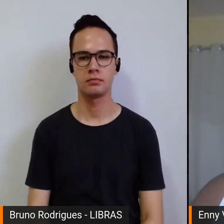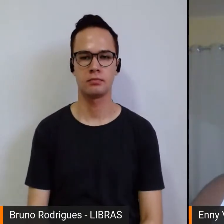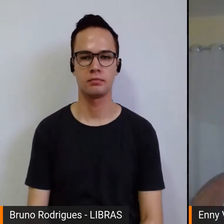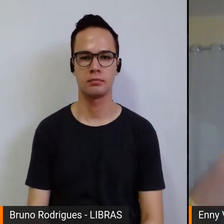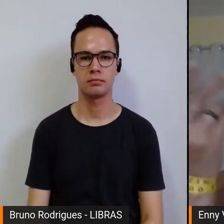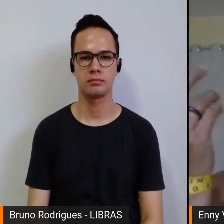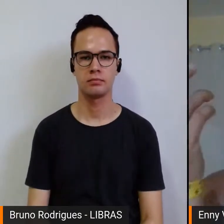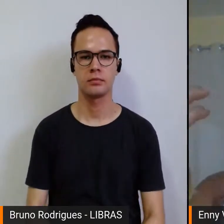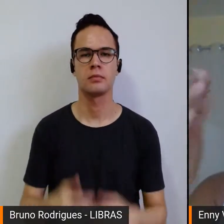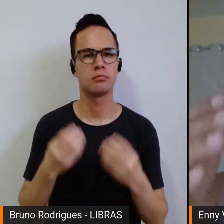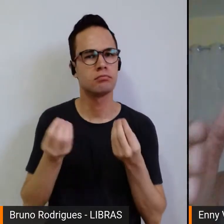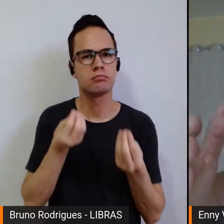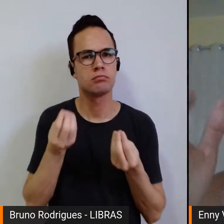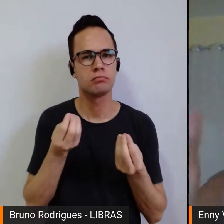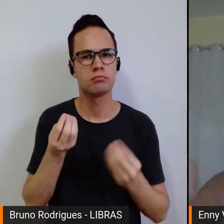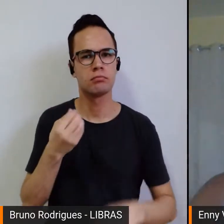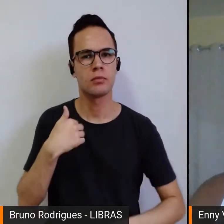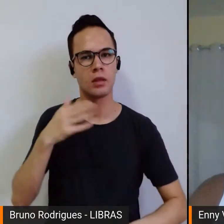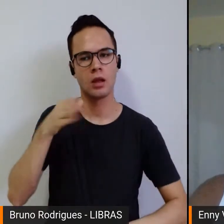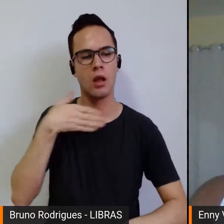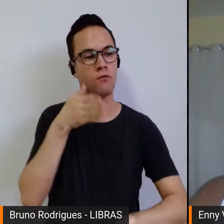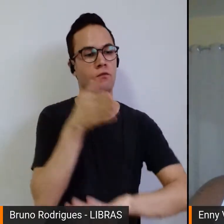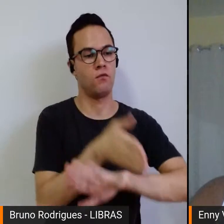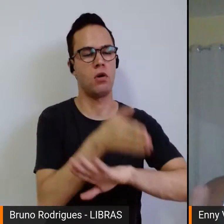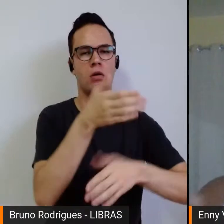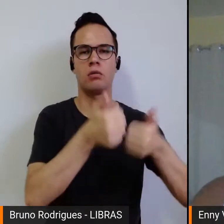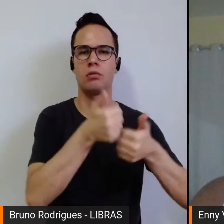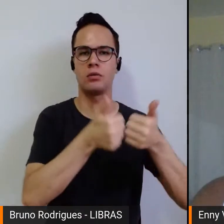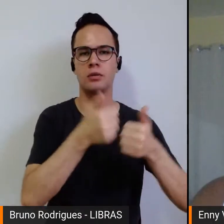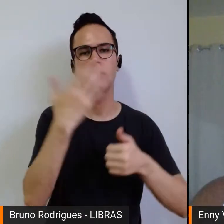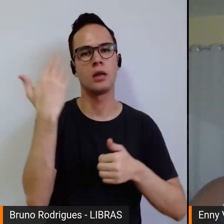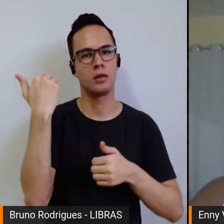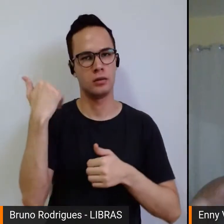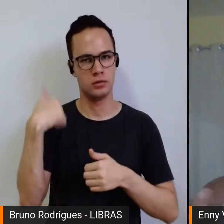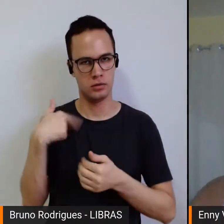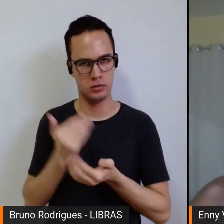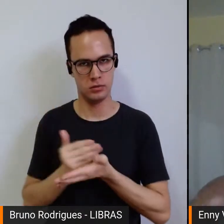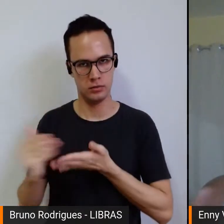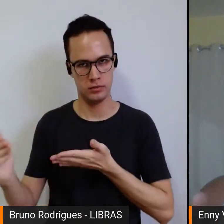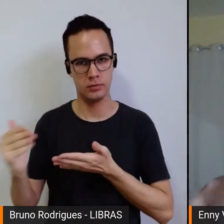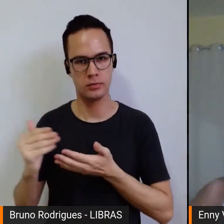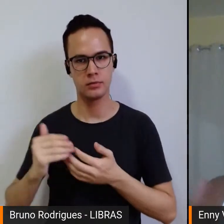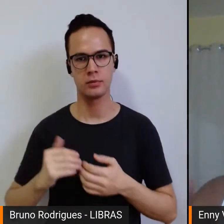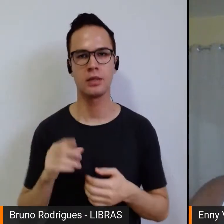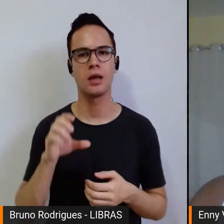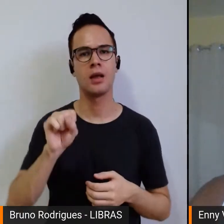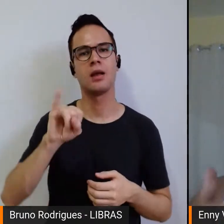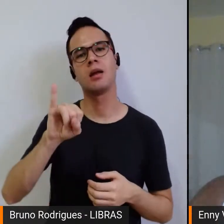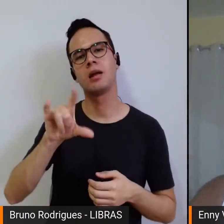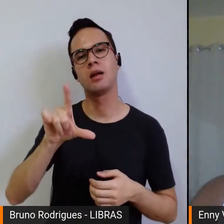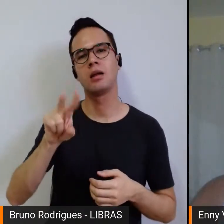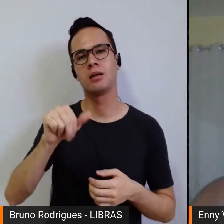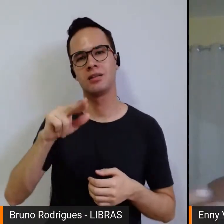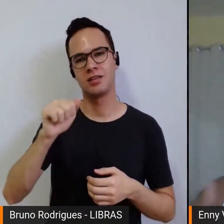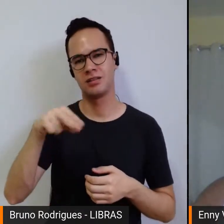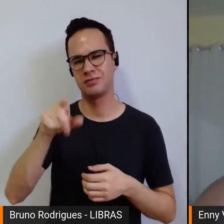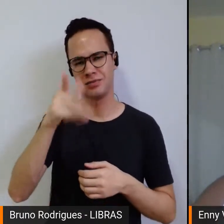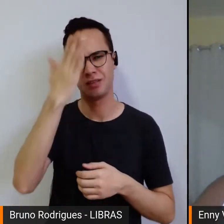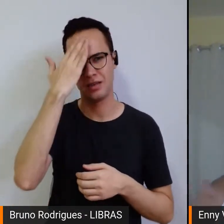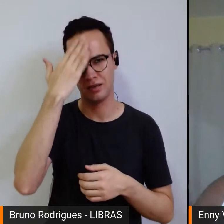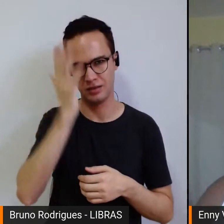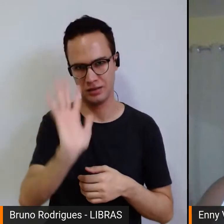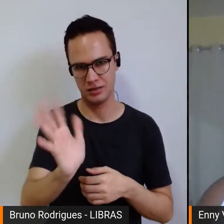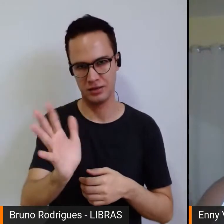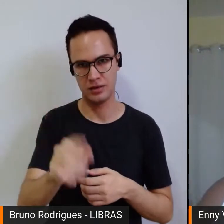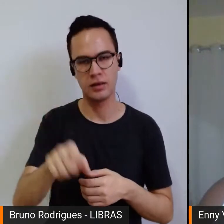Como é que eu vou parar no futebol? Claro que, inicialmente, a Silvana, e vocês, todo mundo sabe, ela